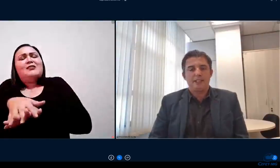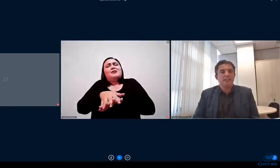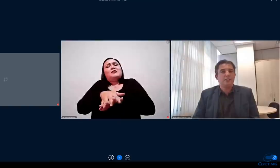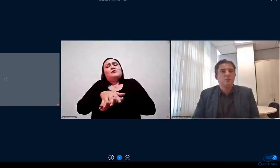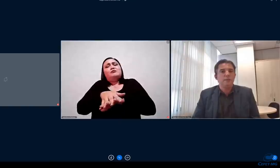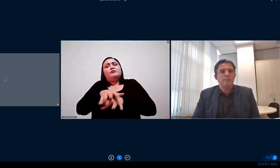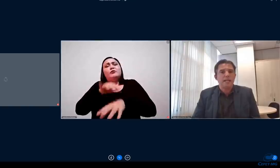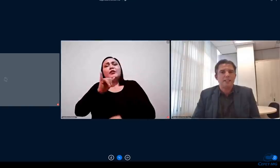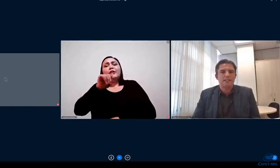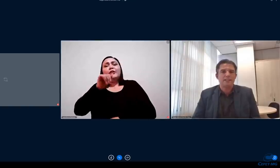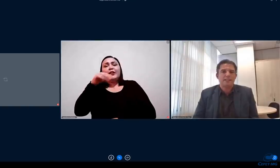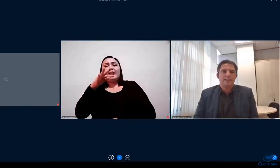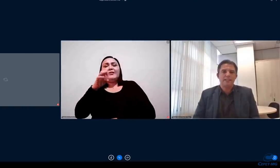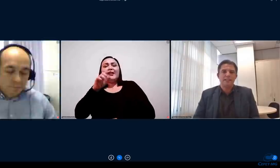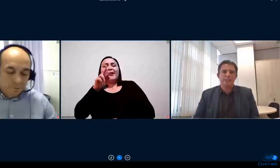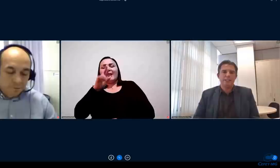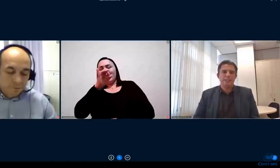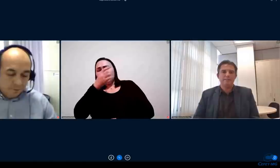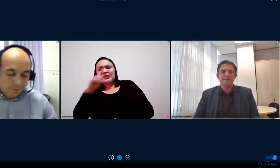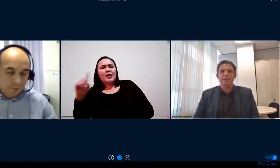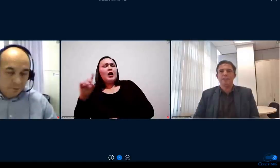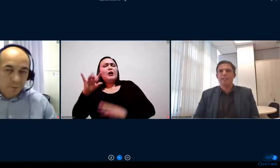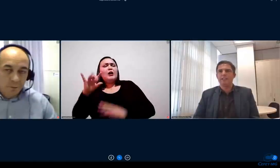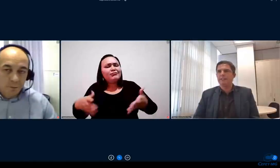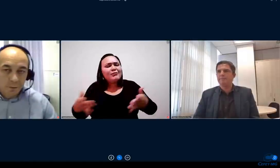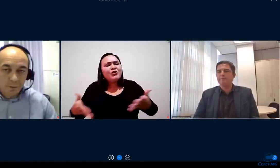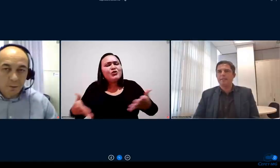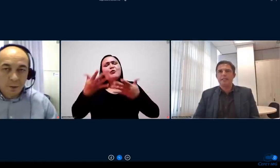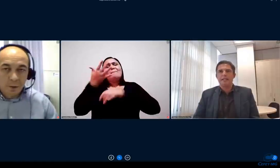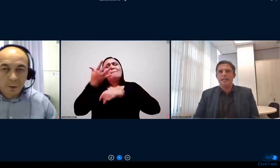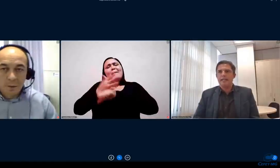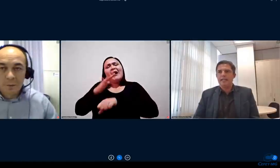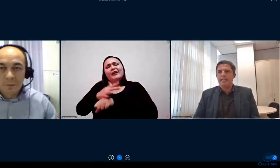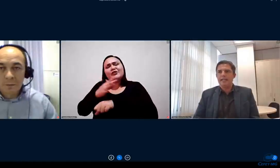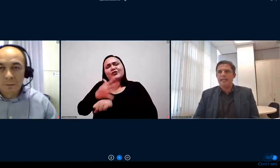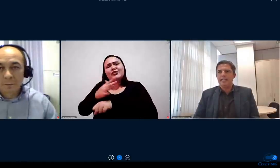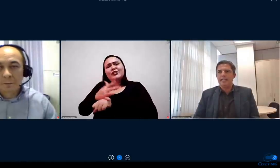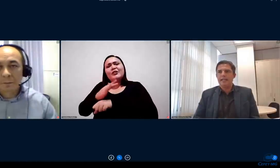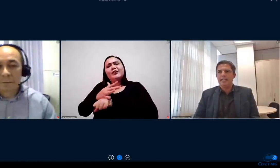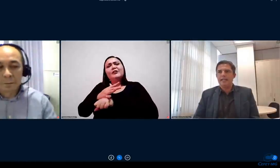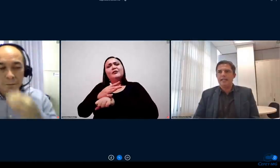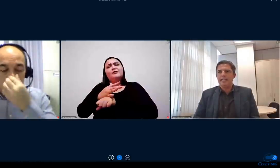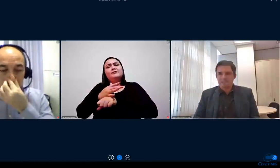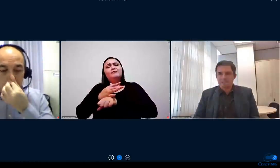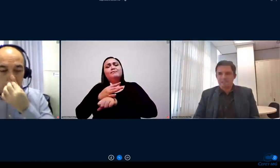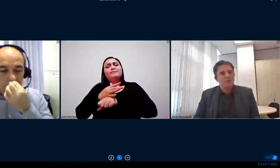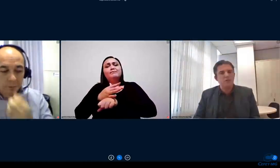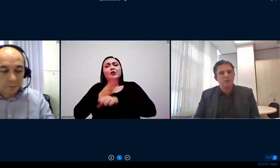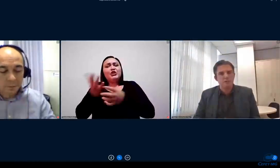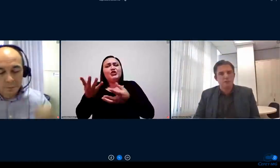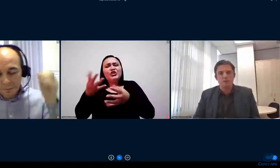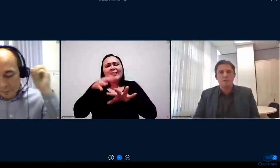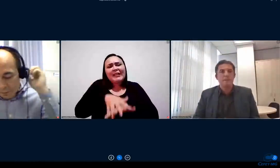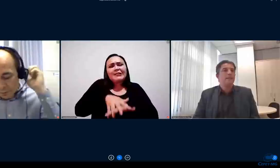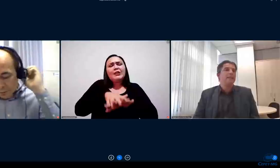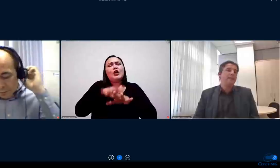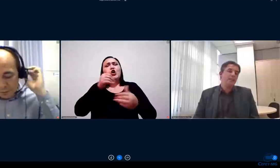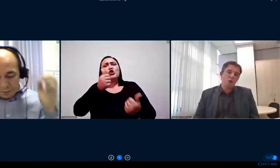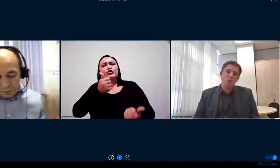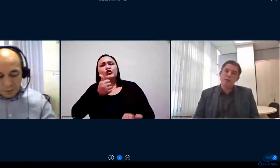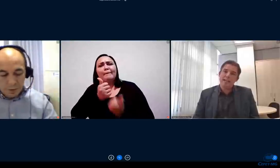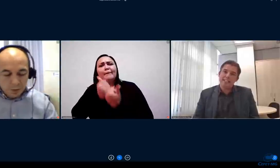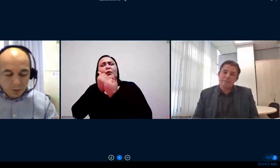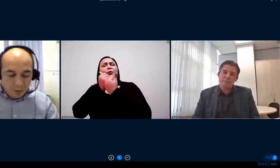práticas que estimule práticas de de integração e de apoio de auxílio mútuo